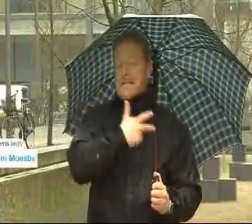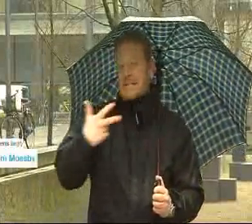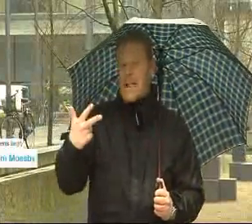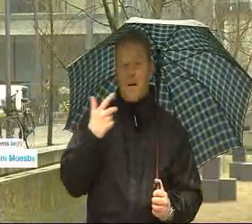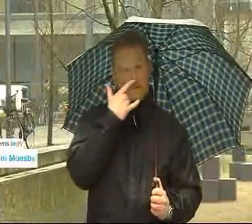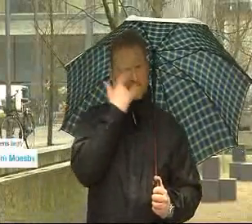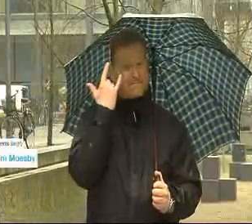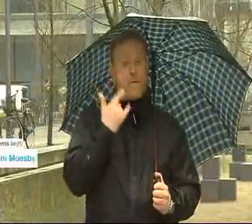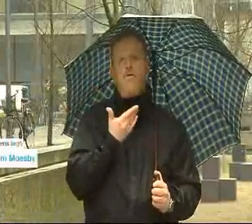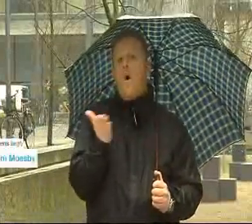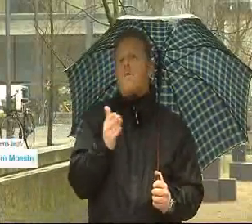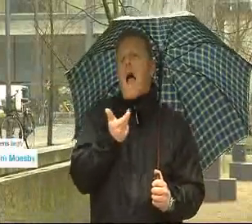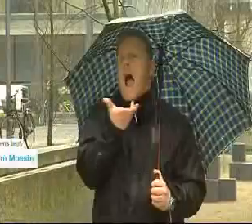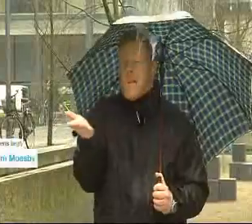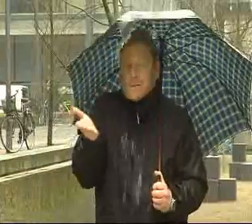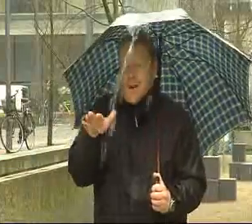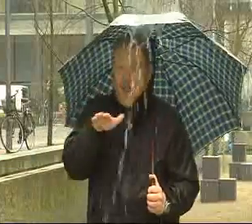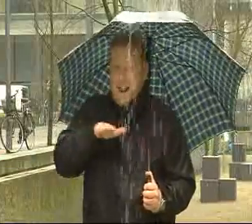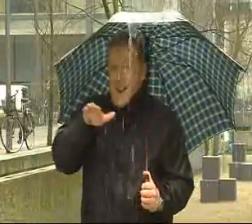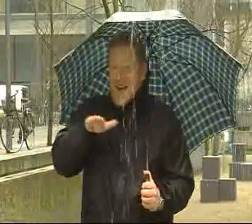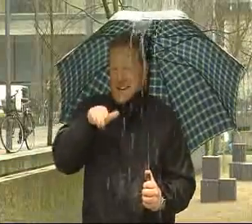Helt særligt. De ligner ikke vejret noget andet sted i verden.